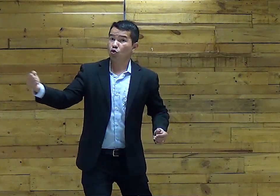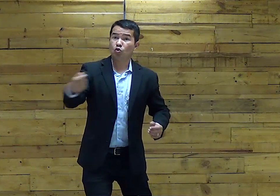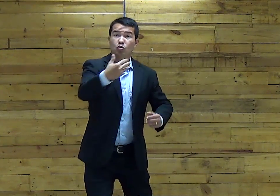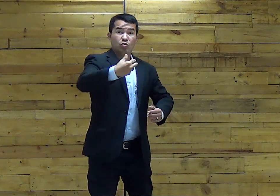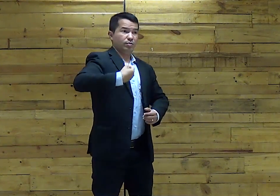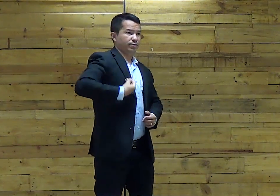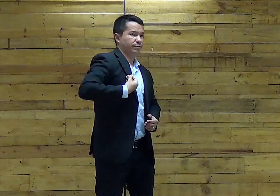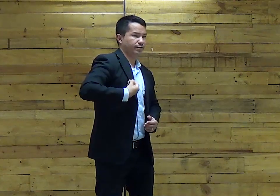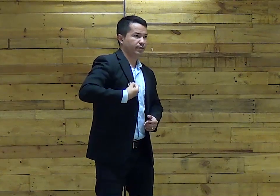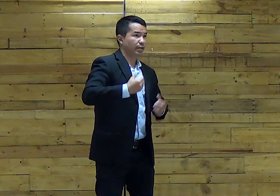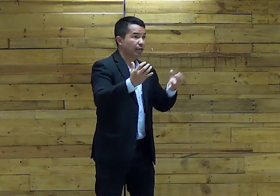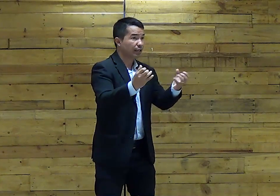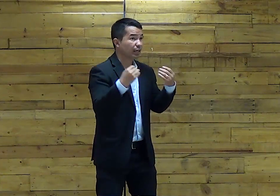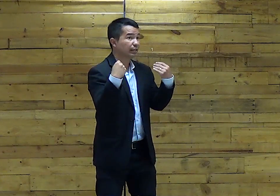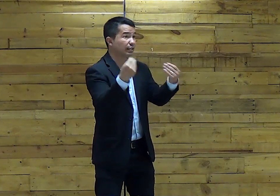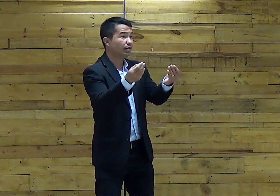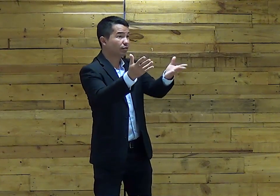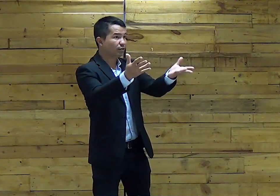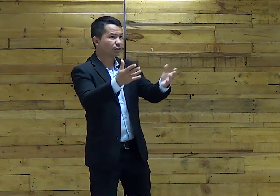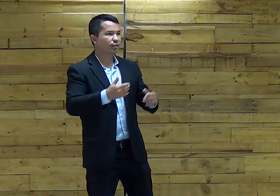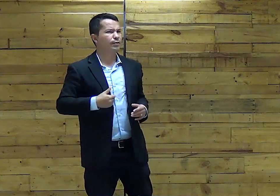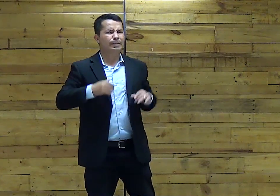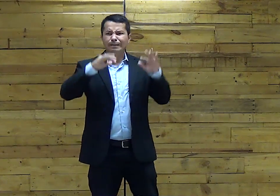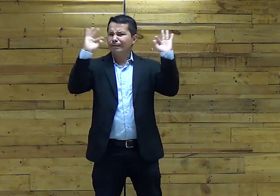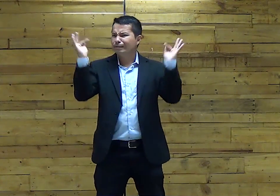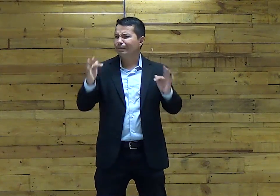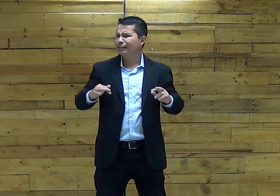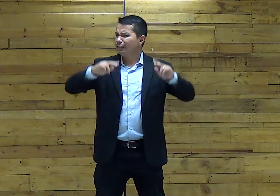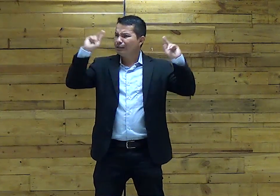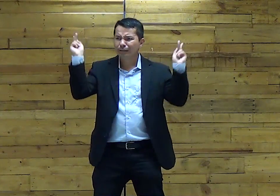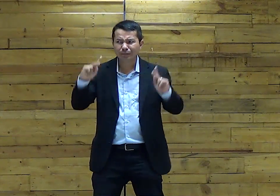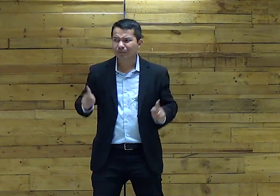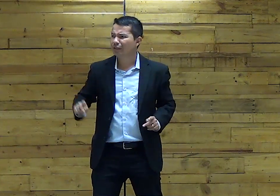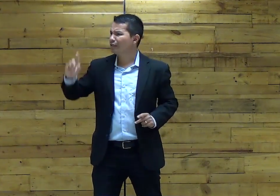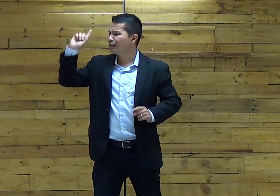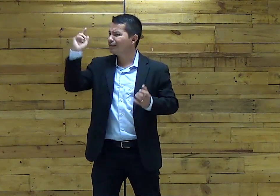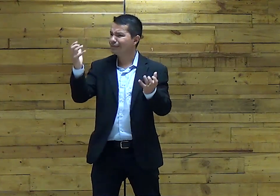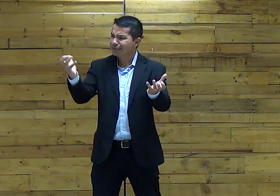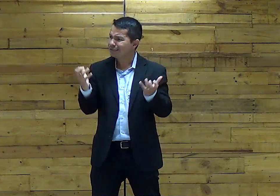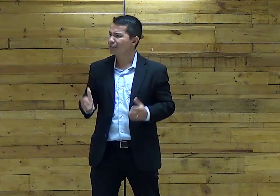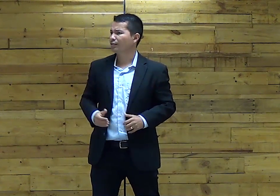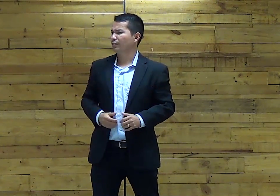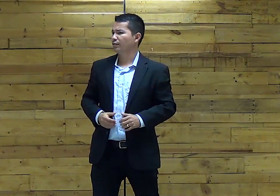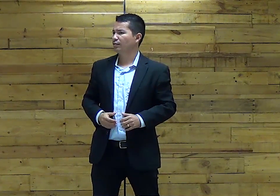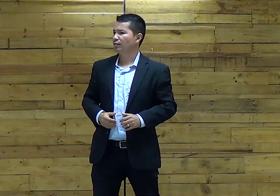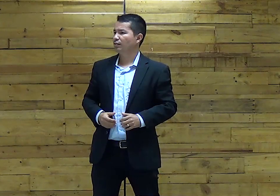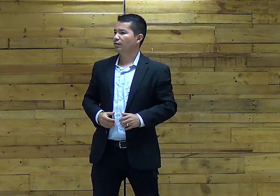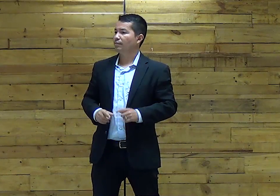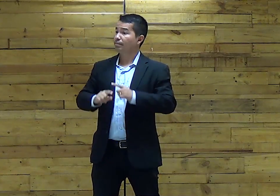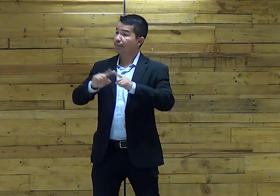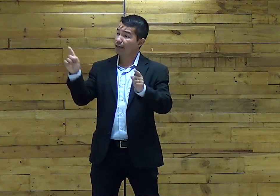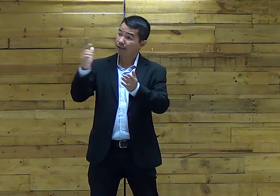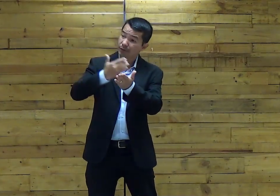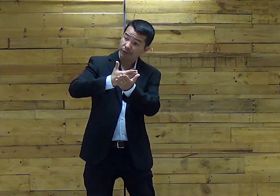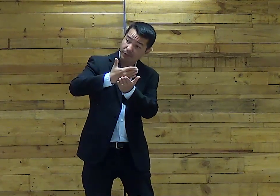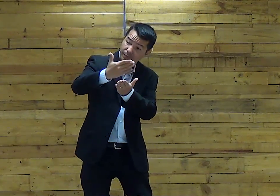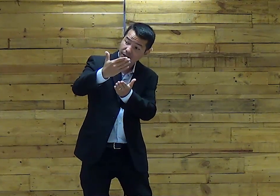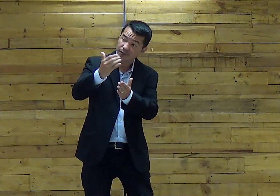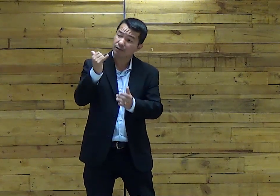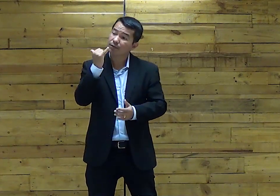muito importante E ele desejou te salvar E te dar uma nova vida Uma vida abundante É o que ele deseja